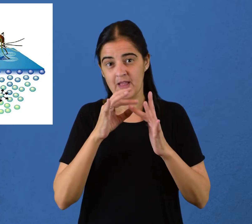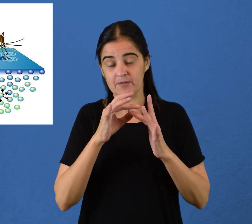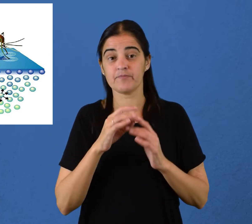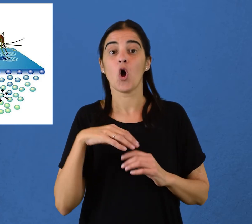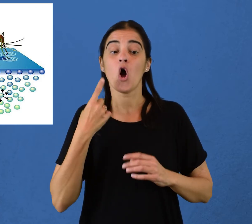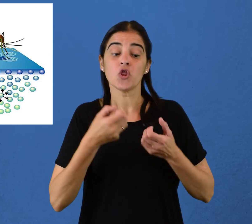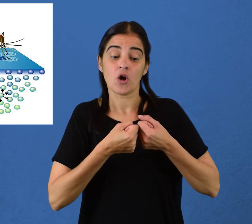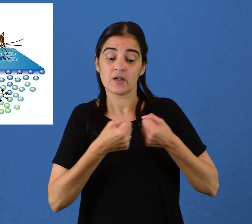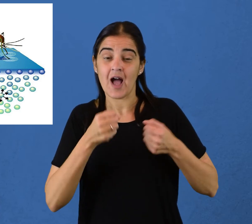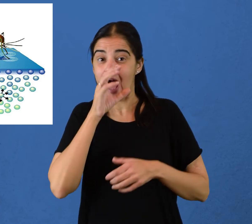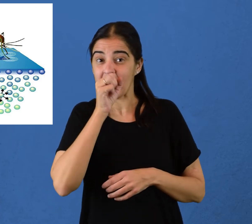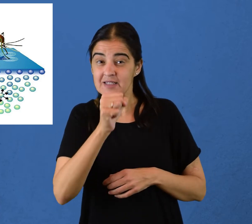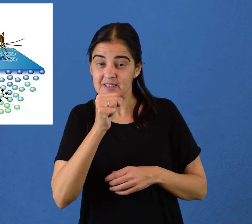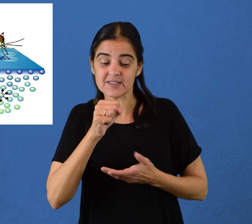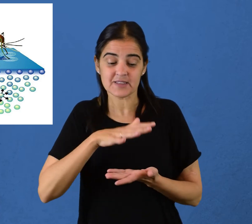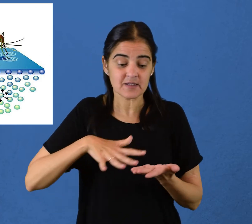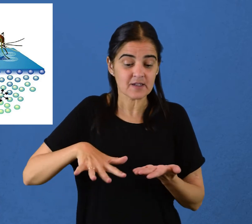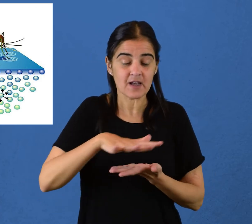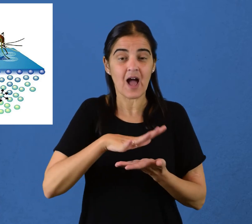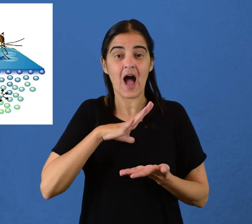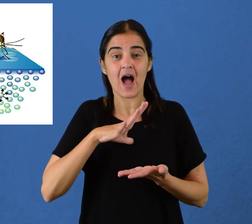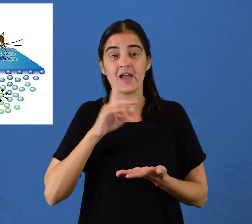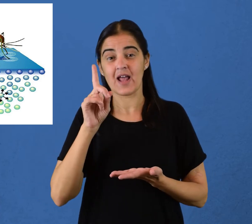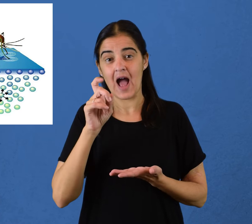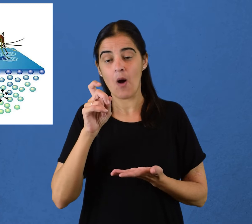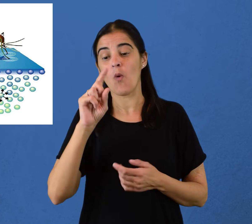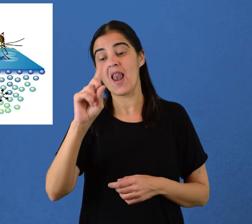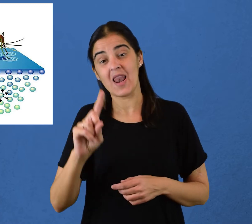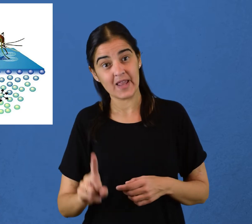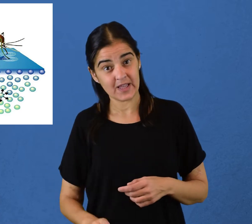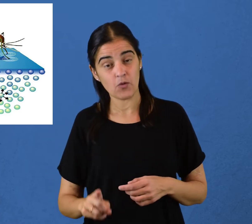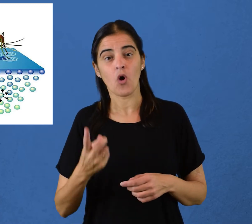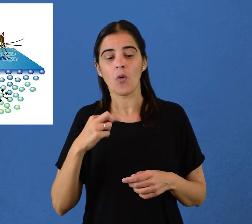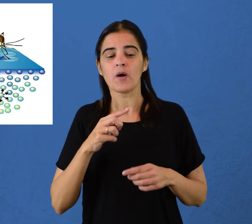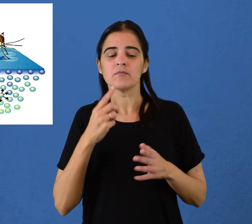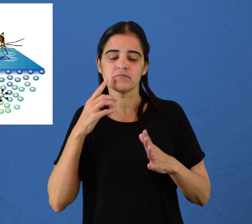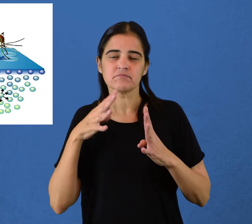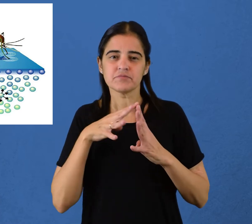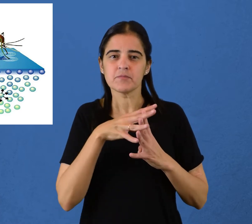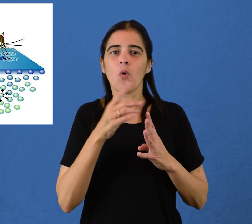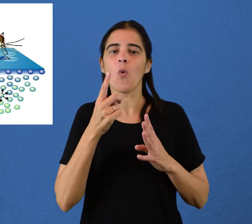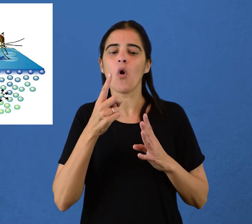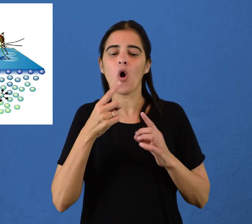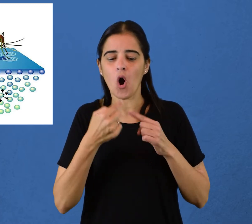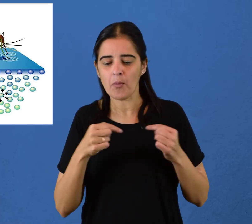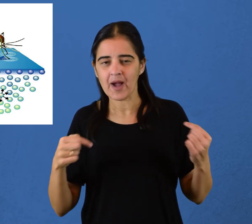Es la resistencia que ofrece la superficie del agua en fase líquida cuando es atravesada por un objeto.